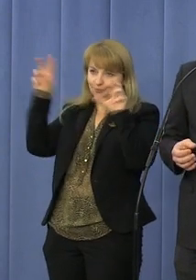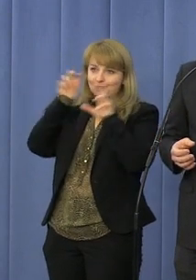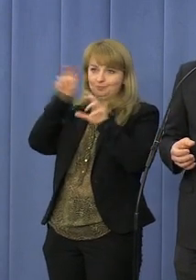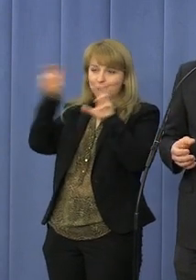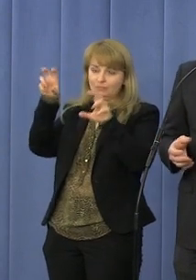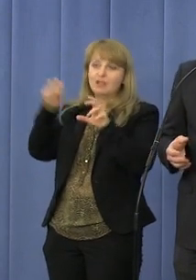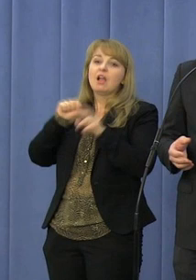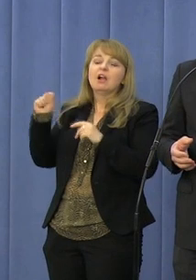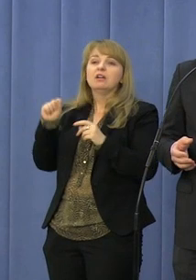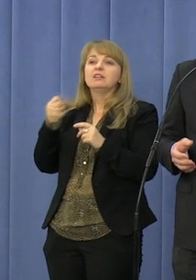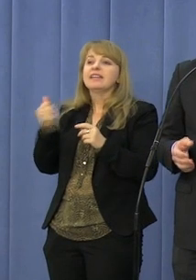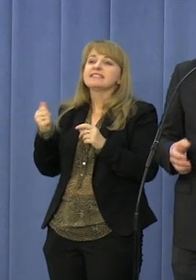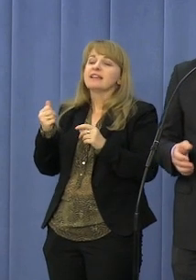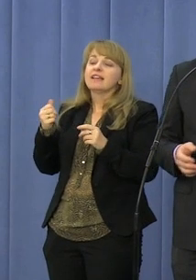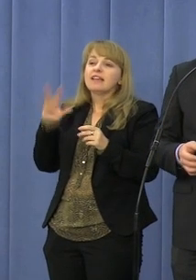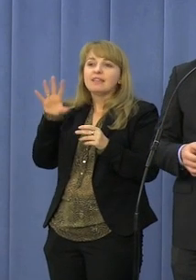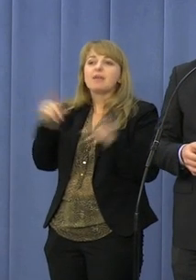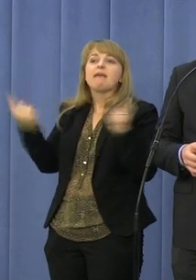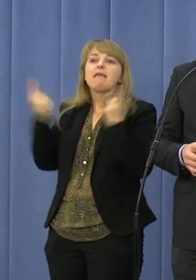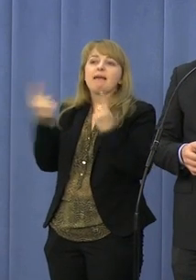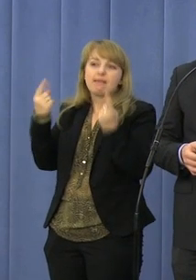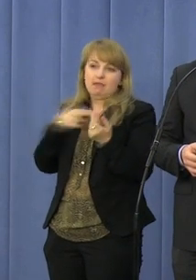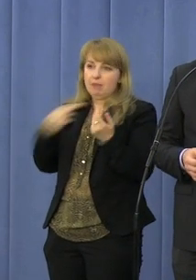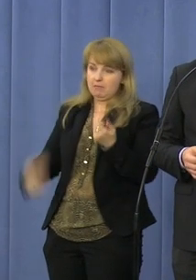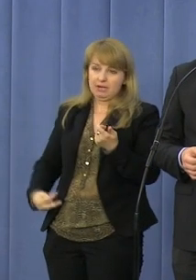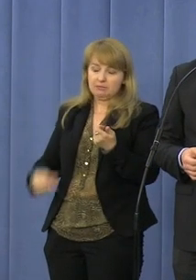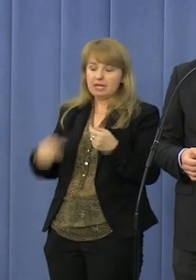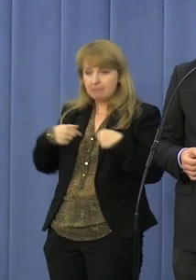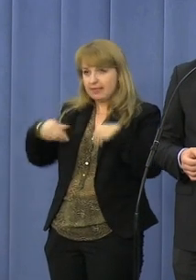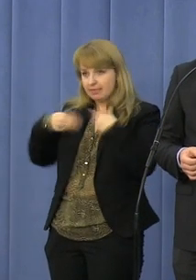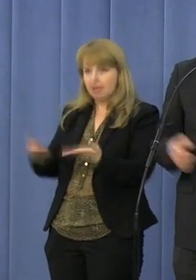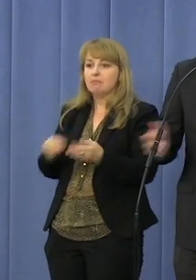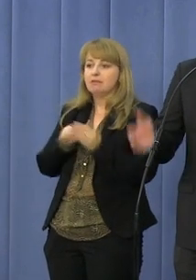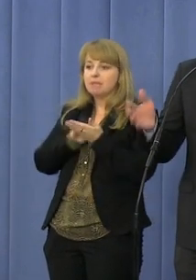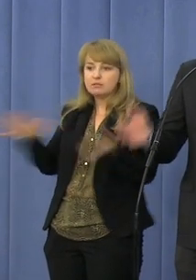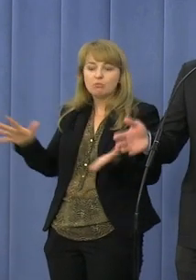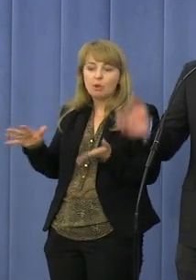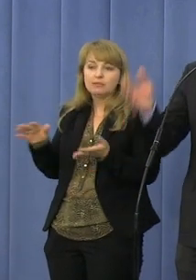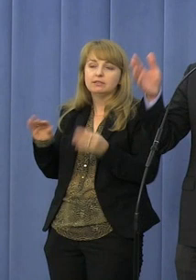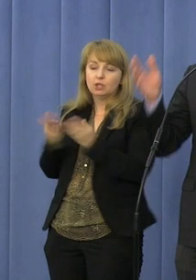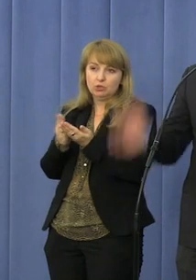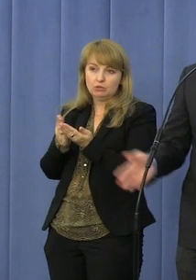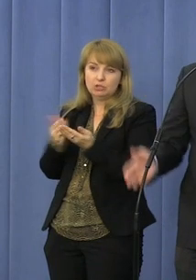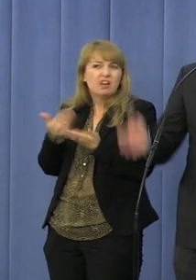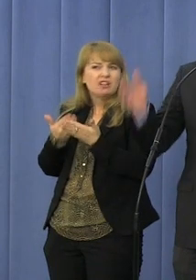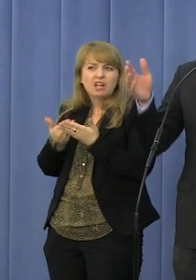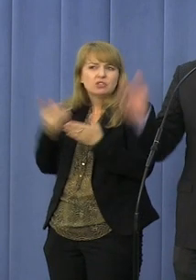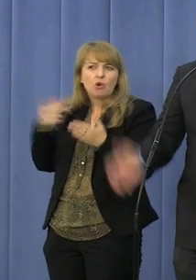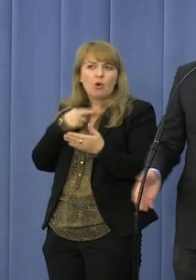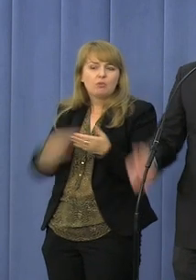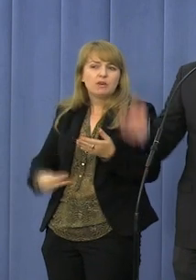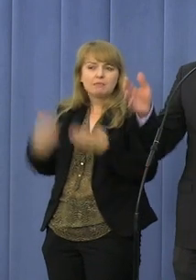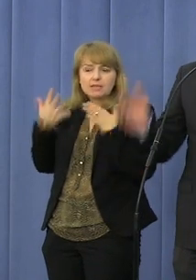zrobić taką propagandę, proszę damy darmowe podręczniki. Dlaczego pan premier chce dyskryminować